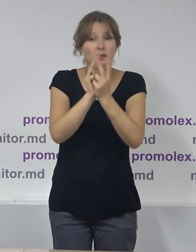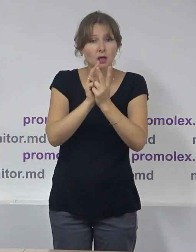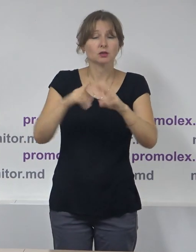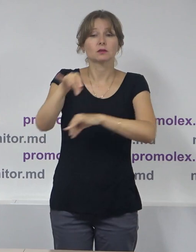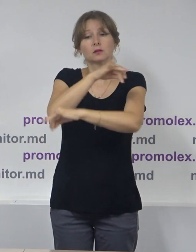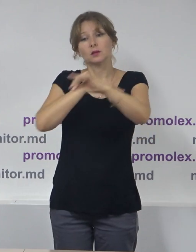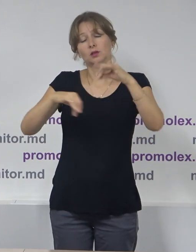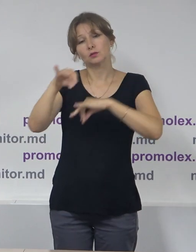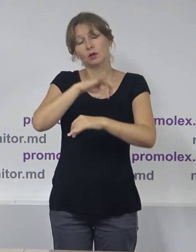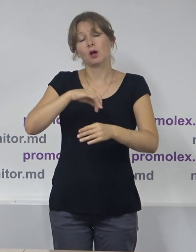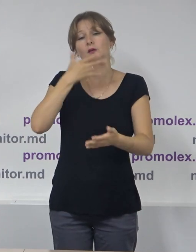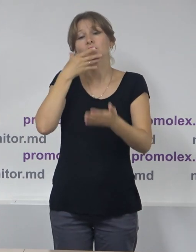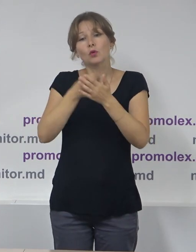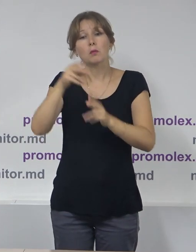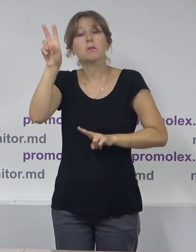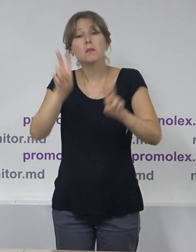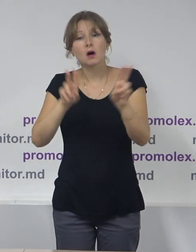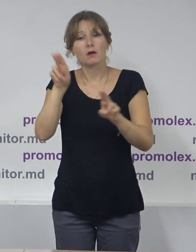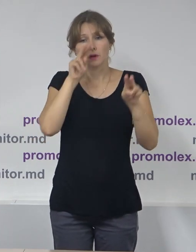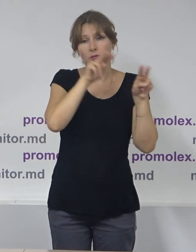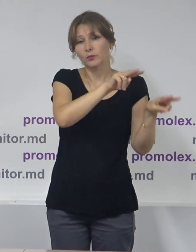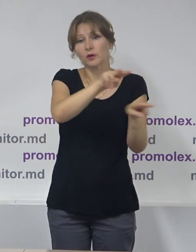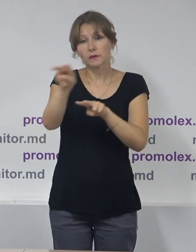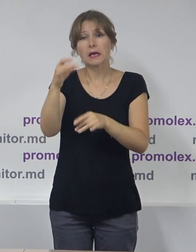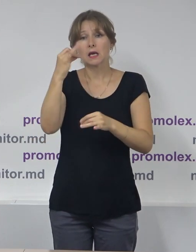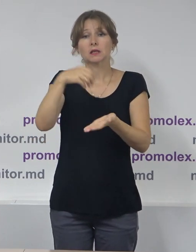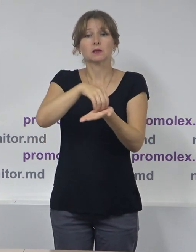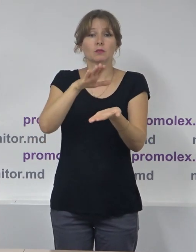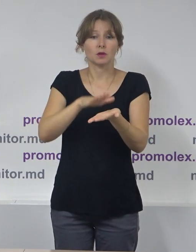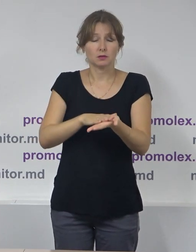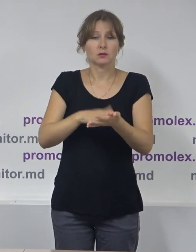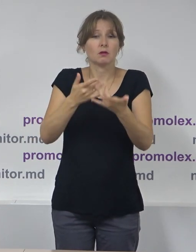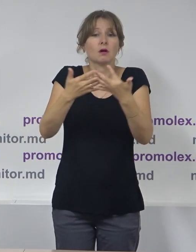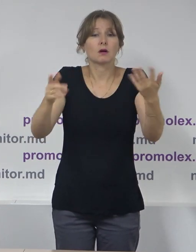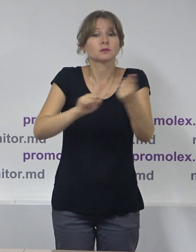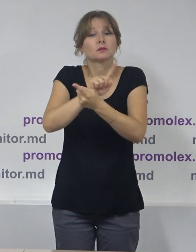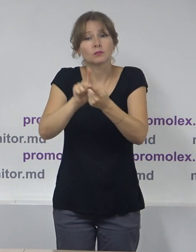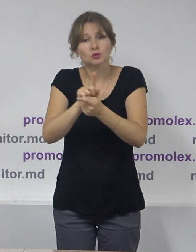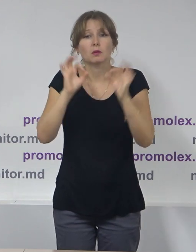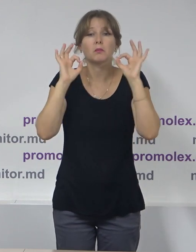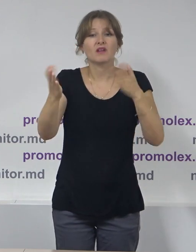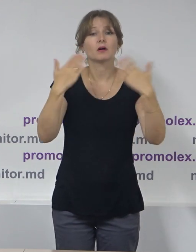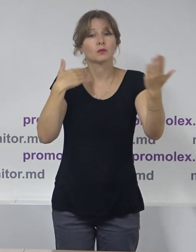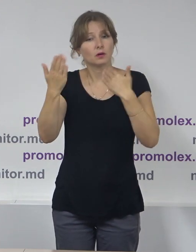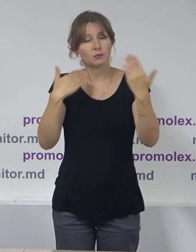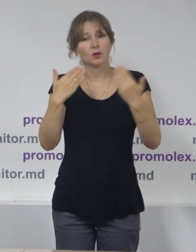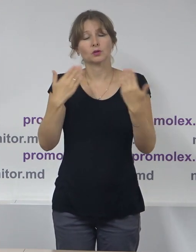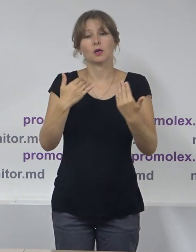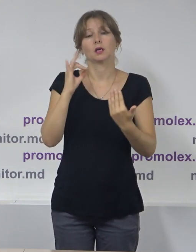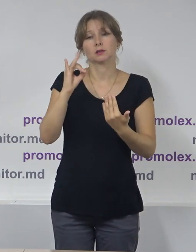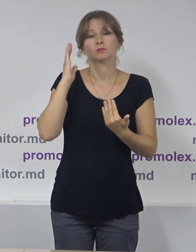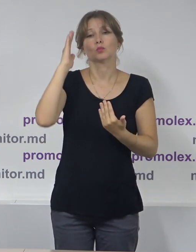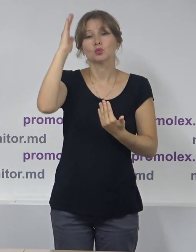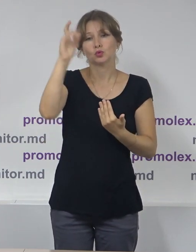a discuta, prezenta metodologie de monitorizare, dar și a stabili anumite modalități de comunicare și de interacțiune în